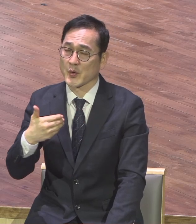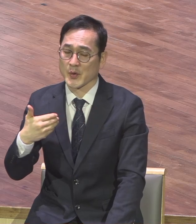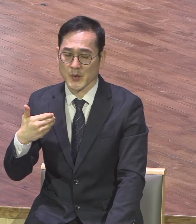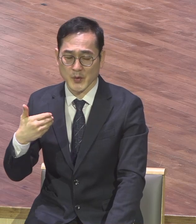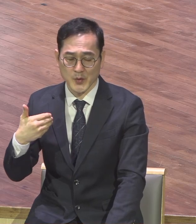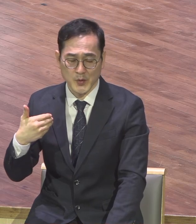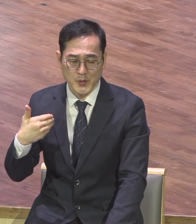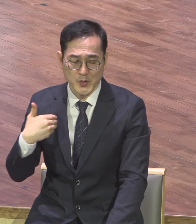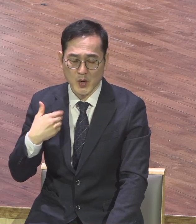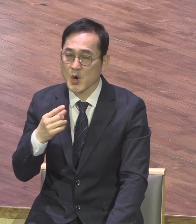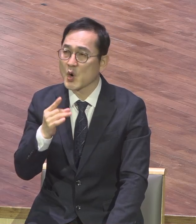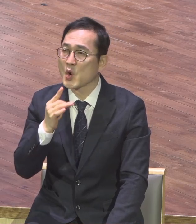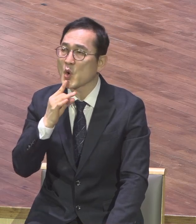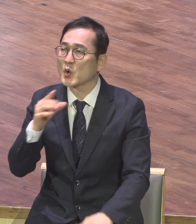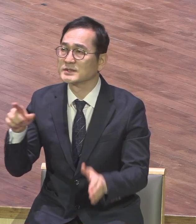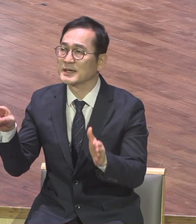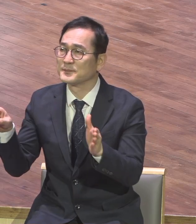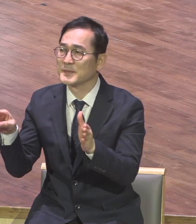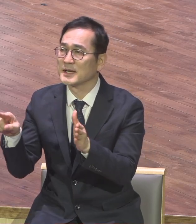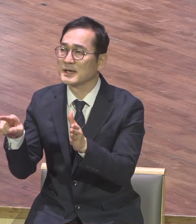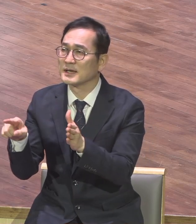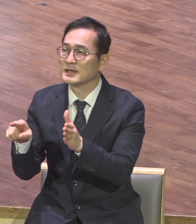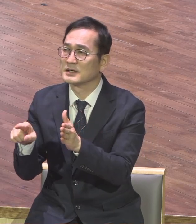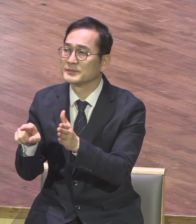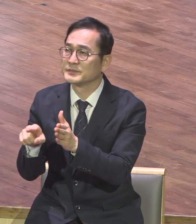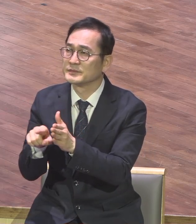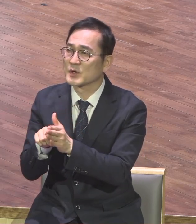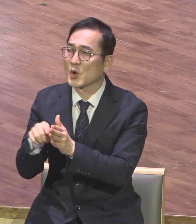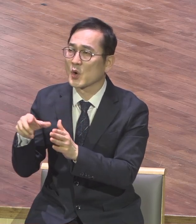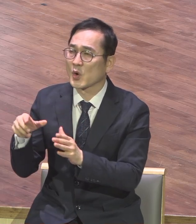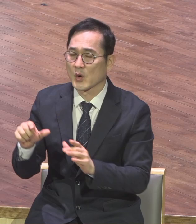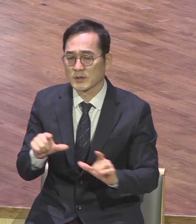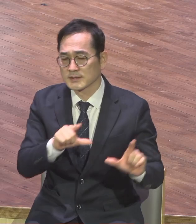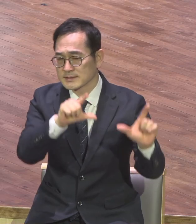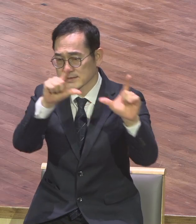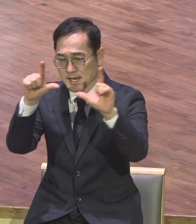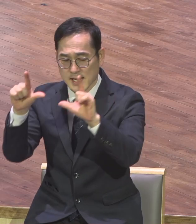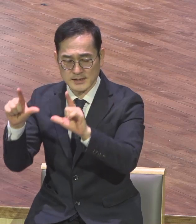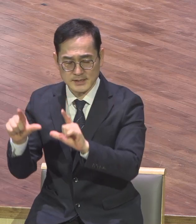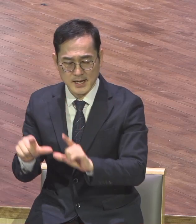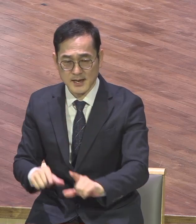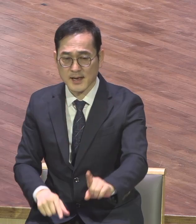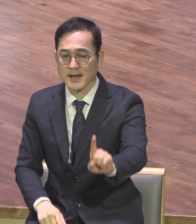오직 믿음으로 살던 사람